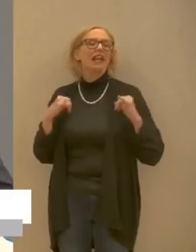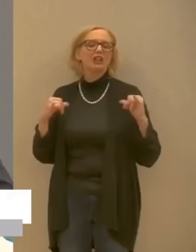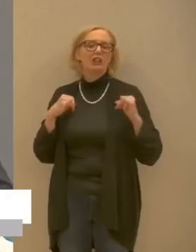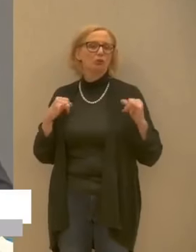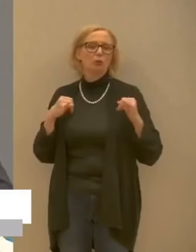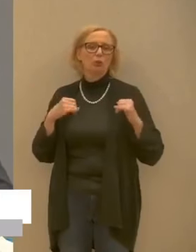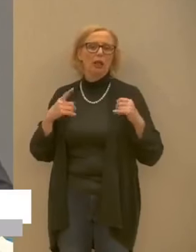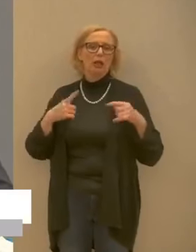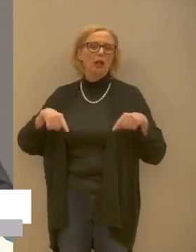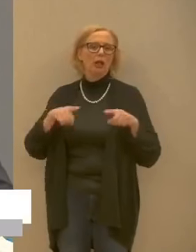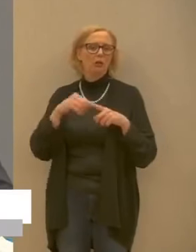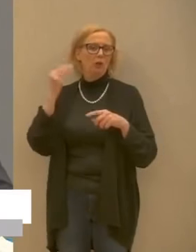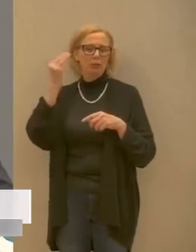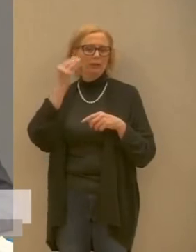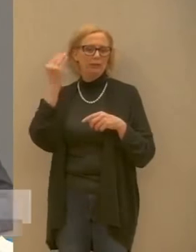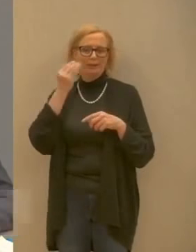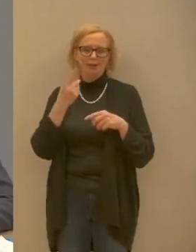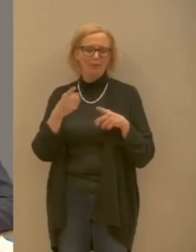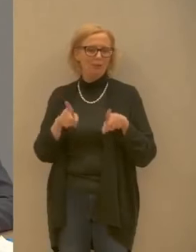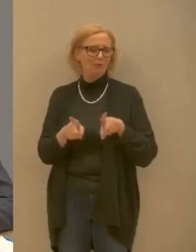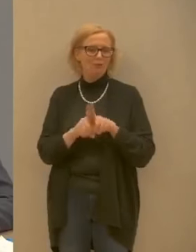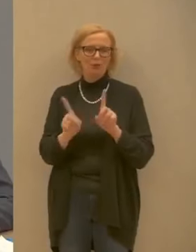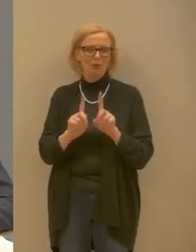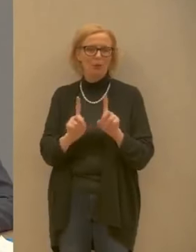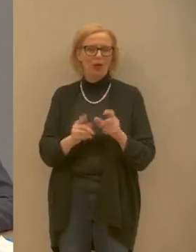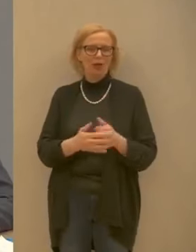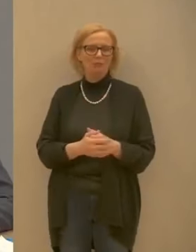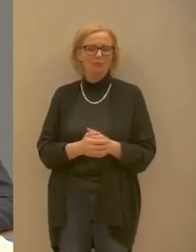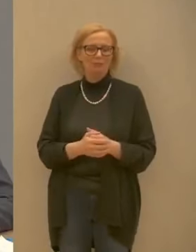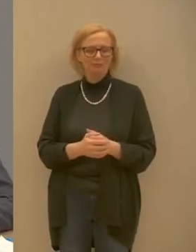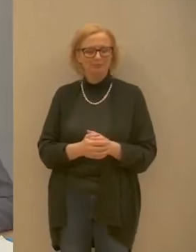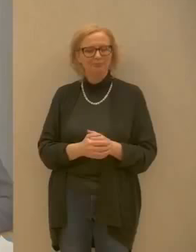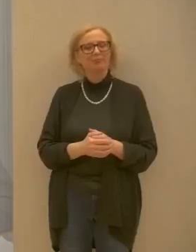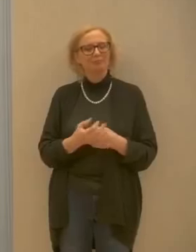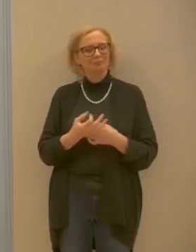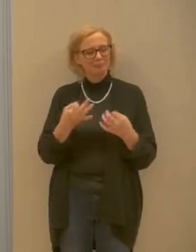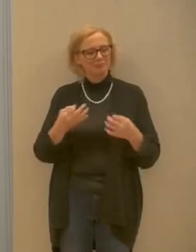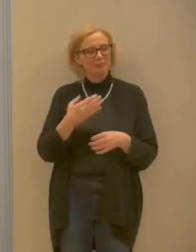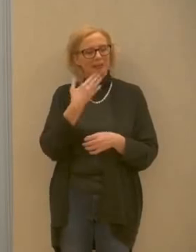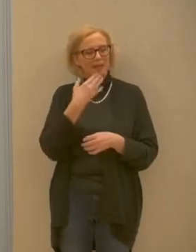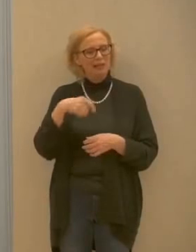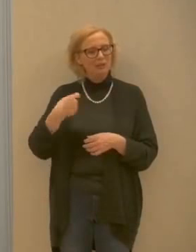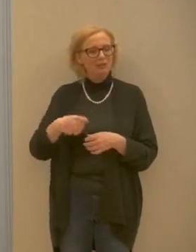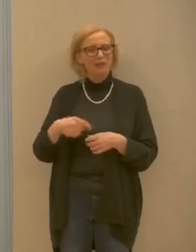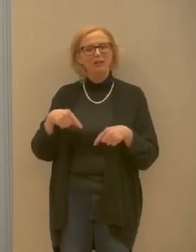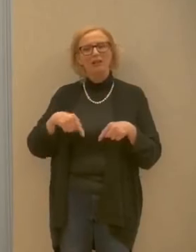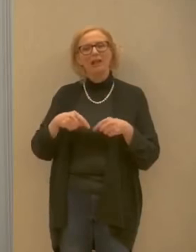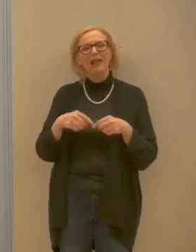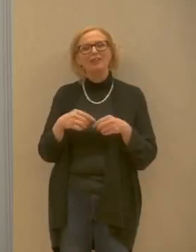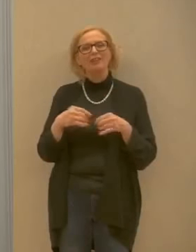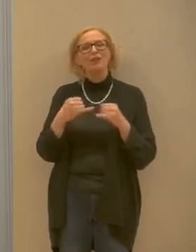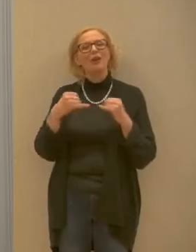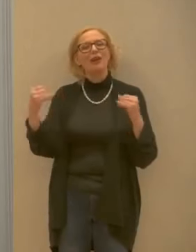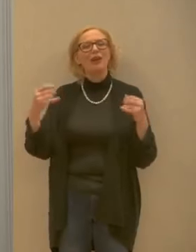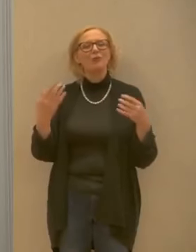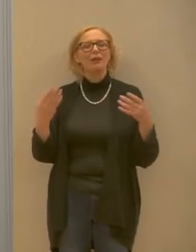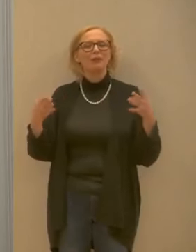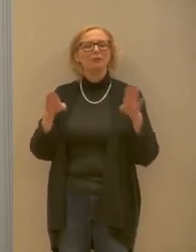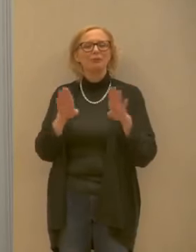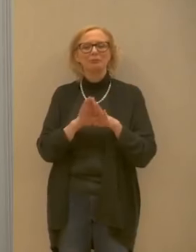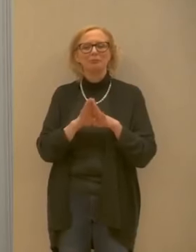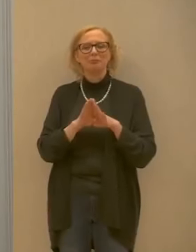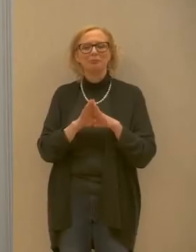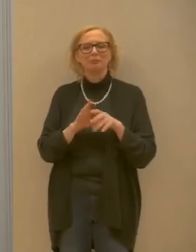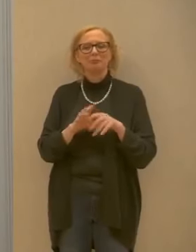non sia la stessa cosa bene grazie presidente concludiamo qui questo collegamento vi invito a rimanere ancora un minuto faccia